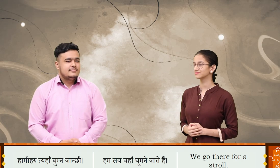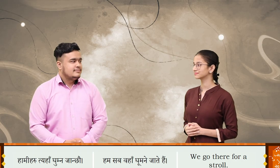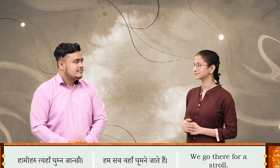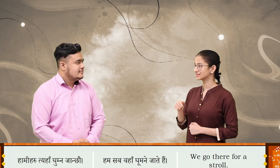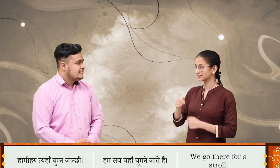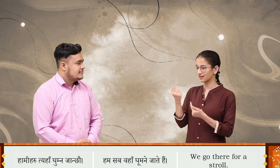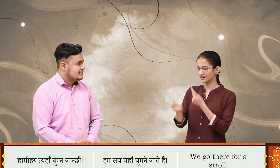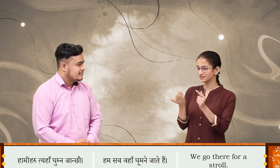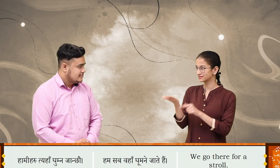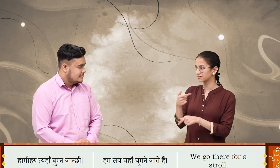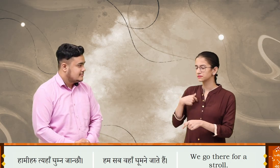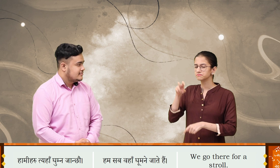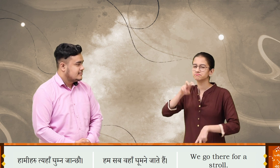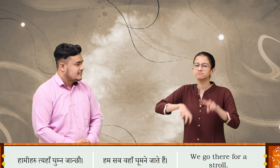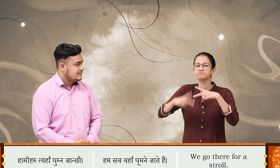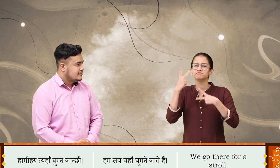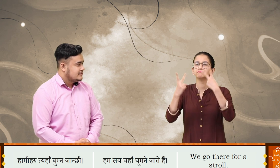हामी हरू तिहां घुमना जान्चू?